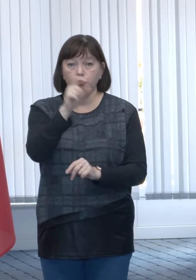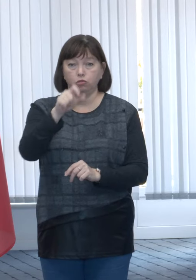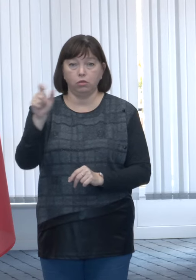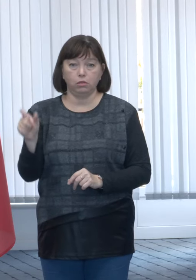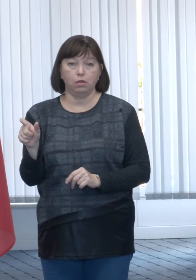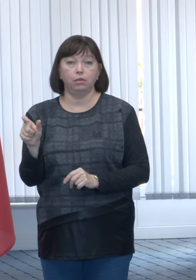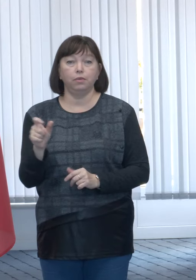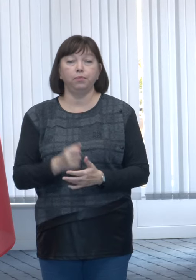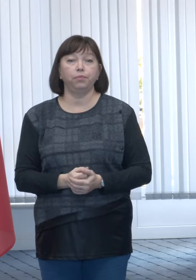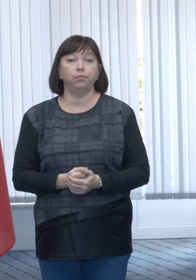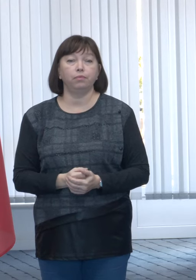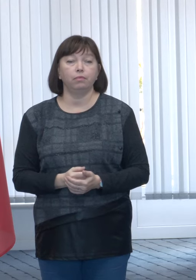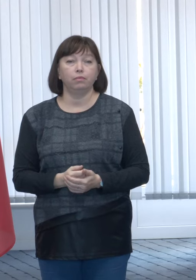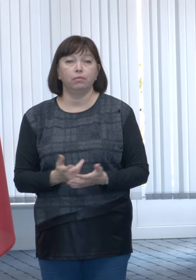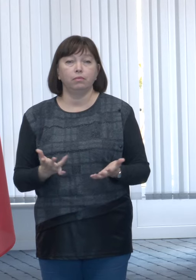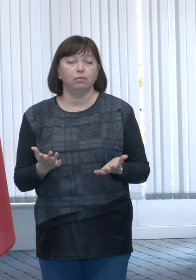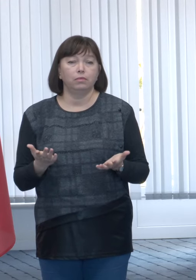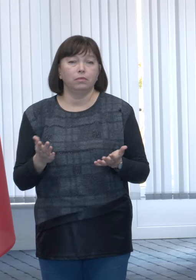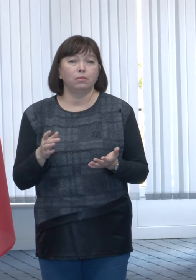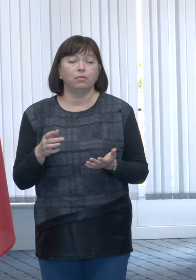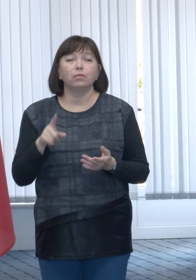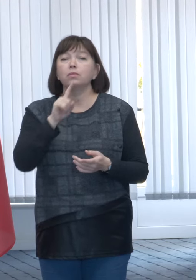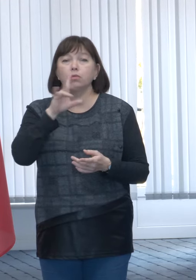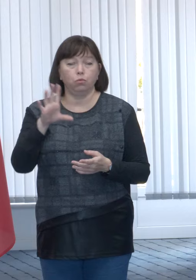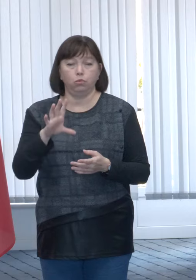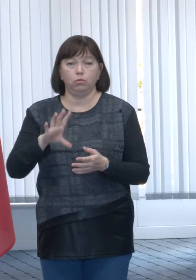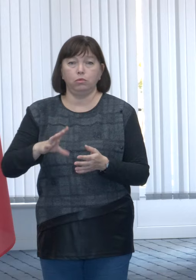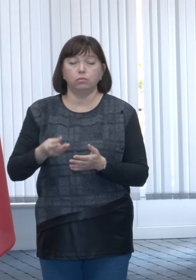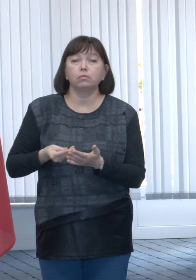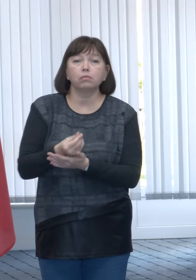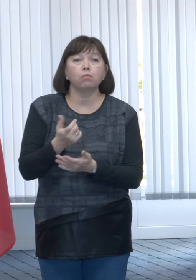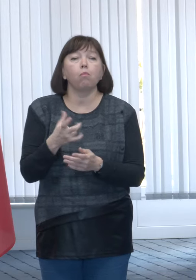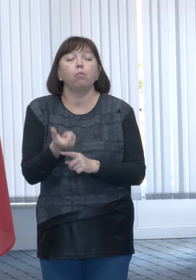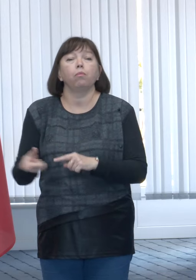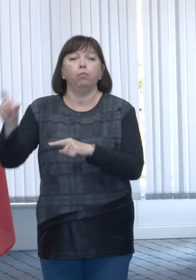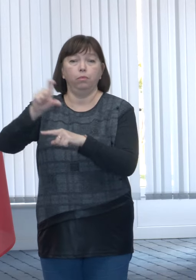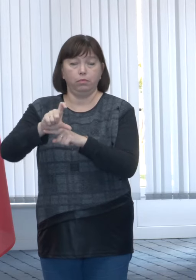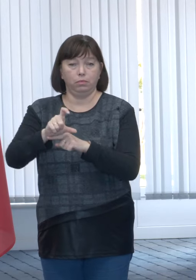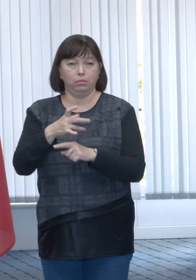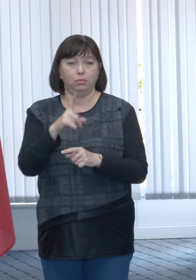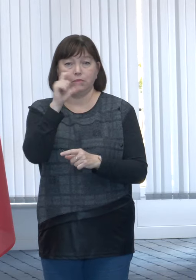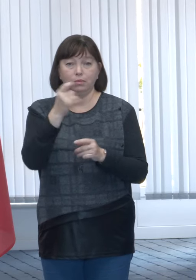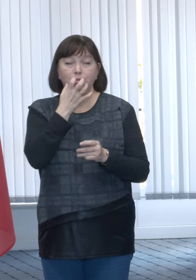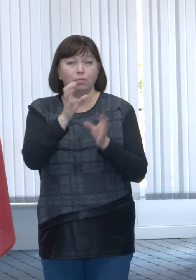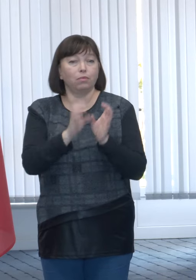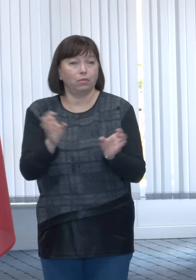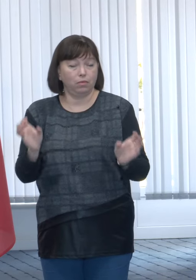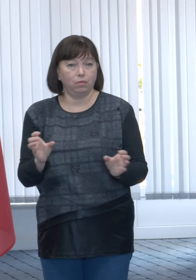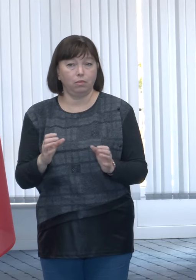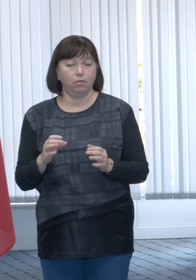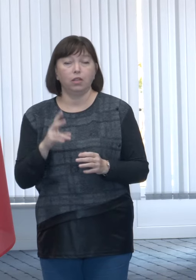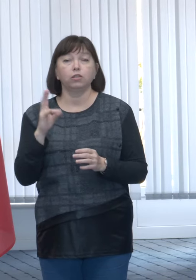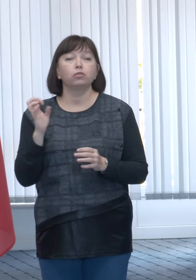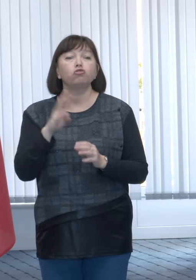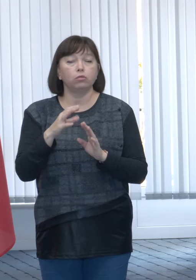nu vor achita mai mult pentru sursa de energie comparativ cu